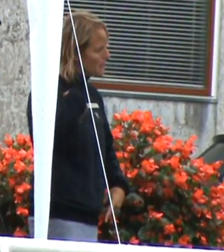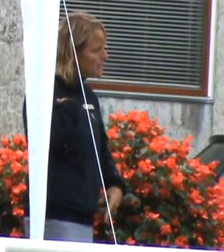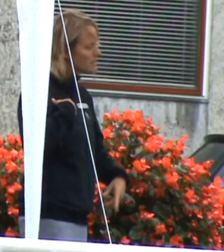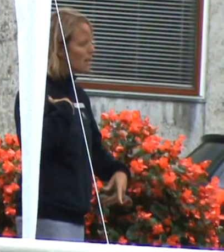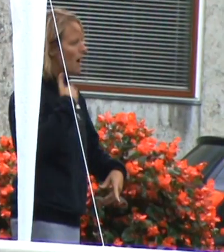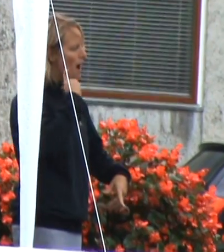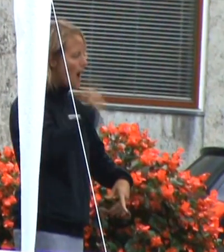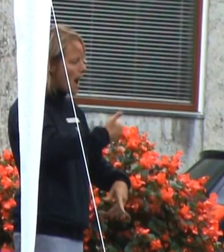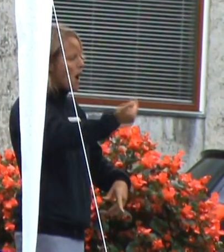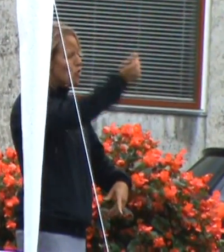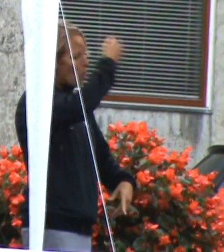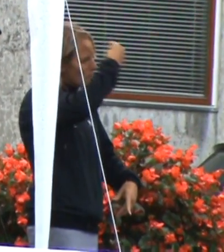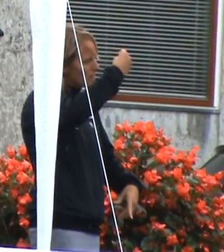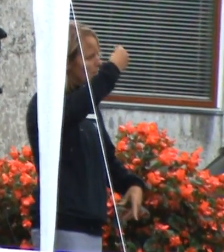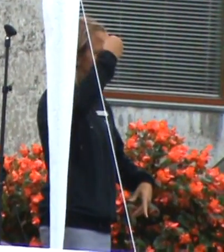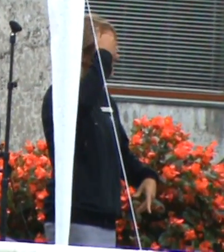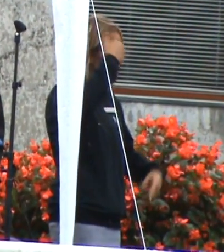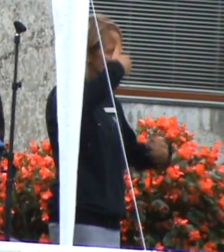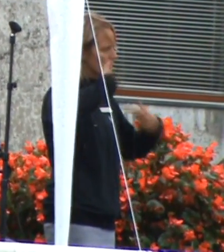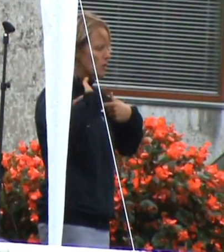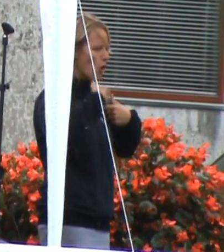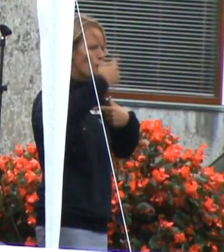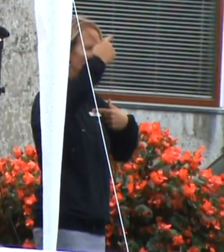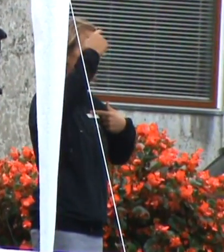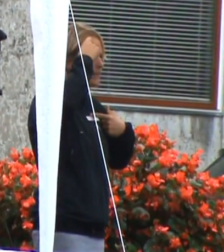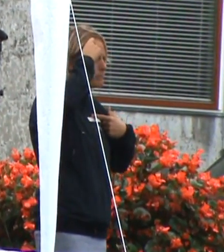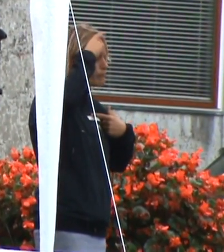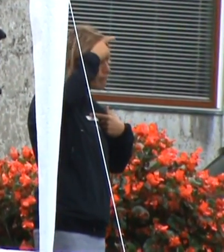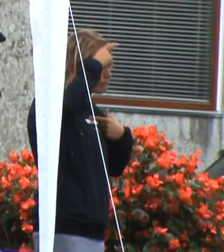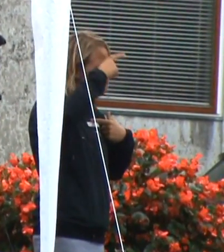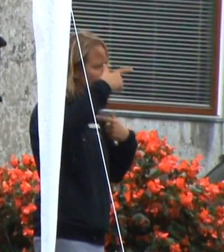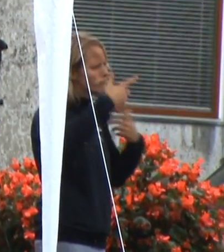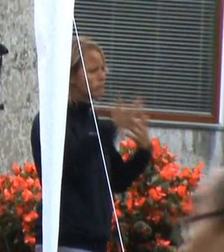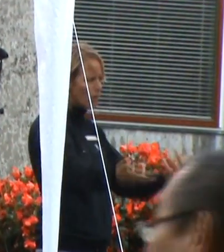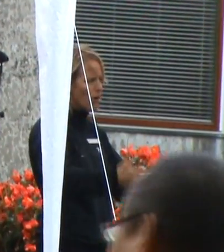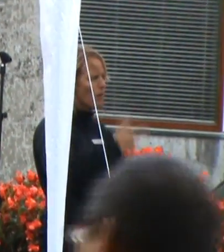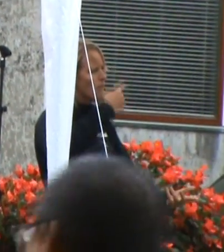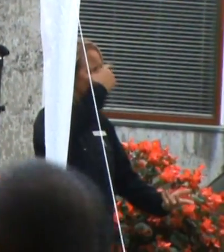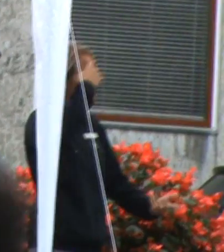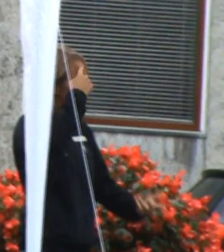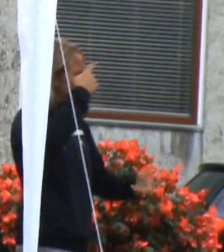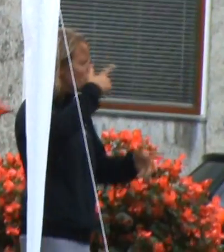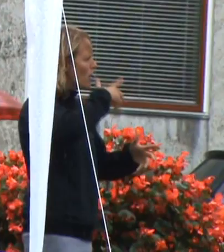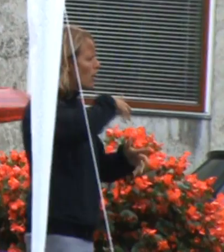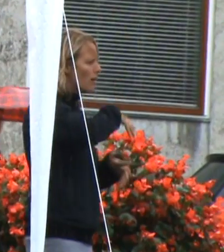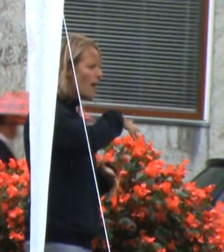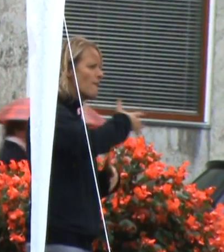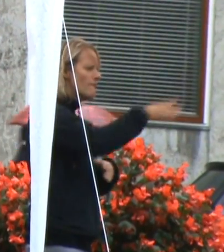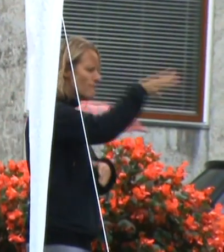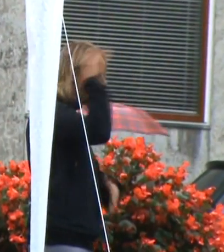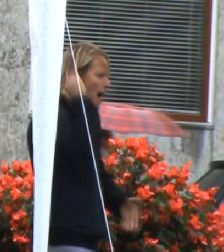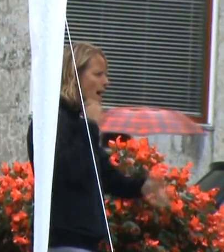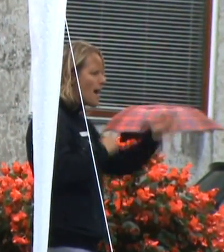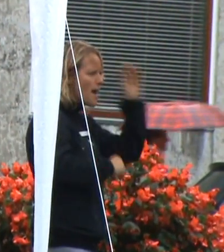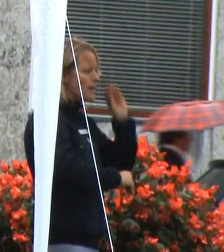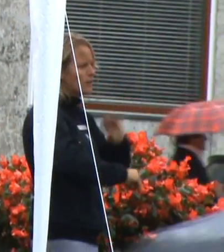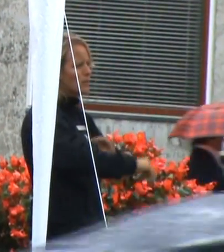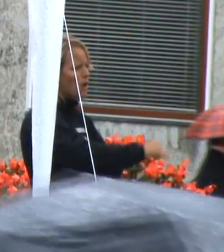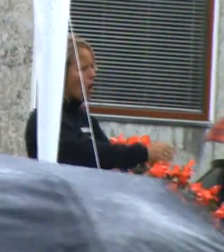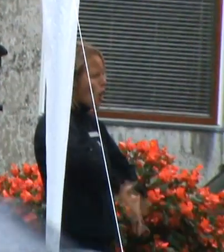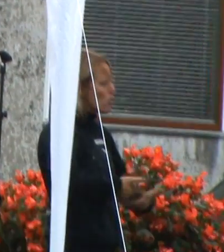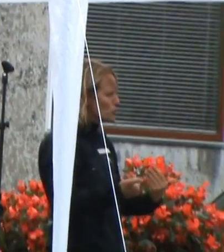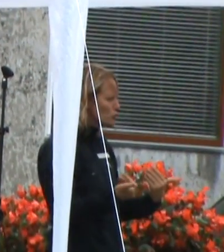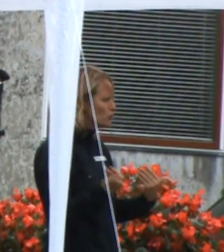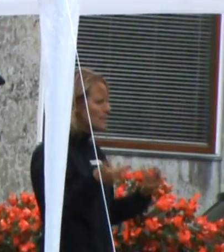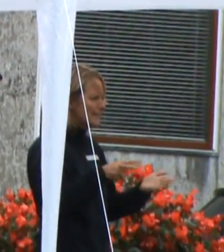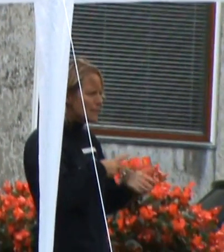kompetencer og viden, know-how og erfaring, lyst til livet, ambitioner og alt